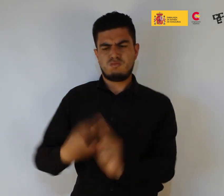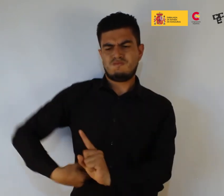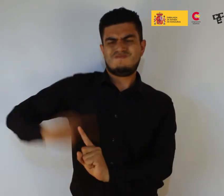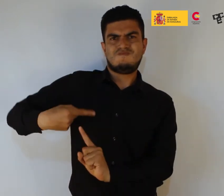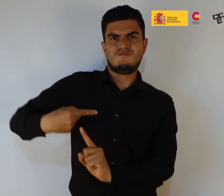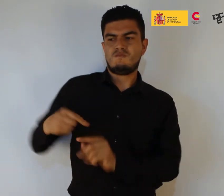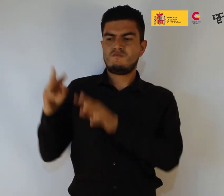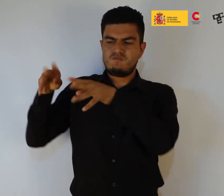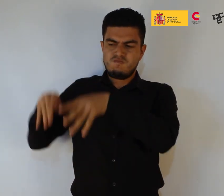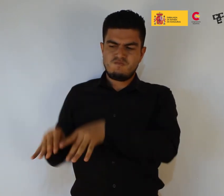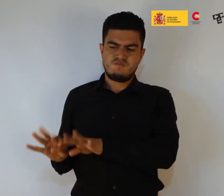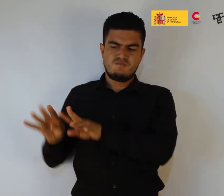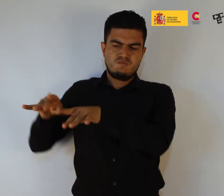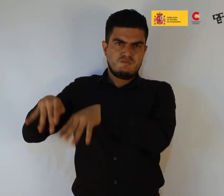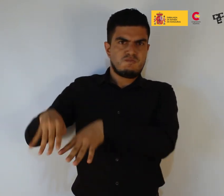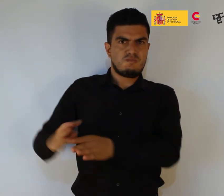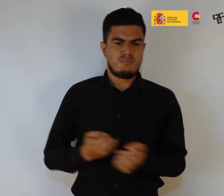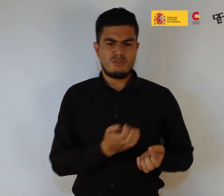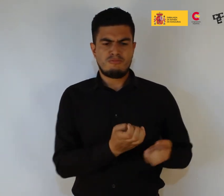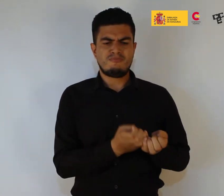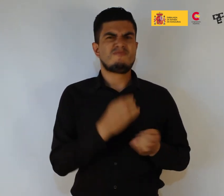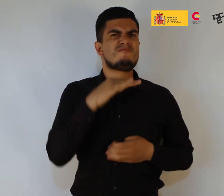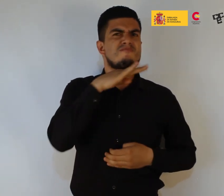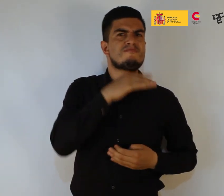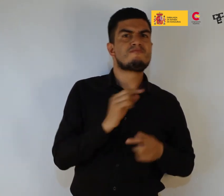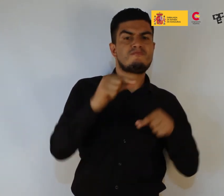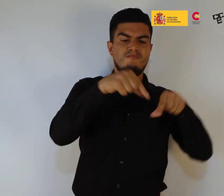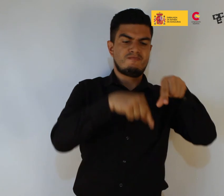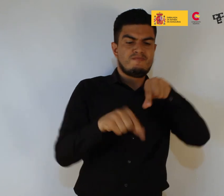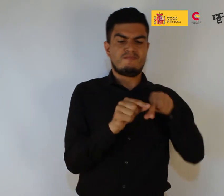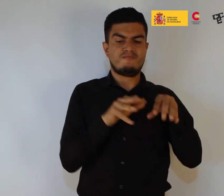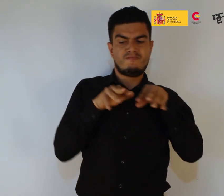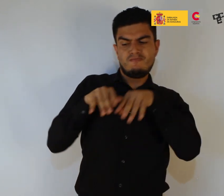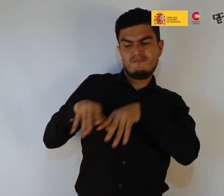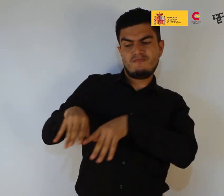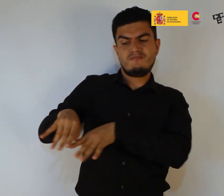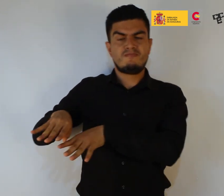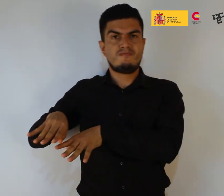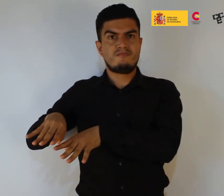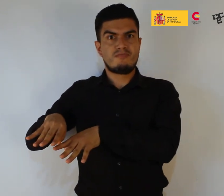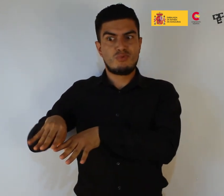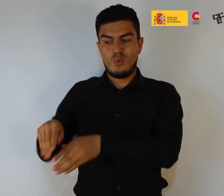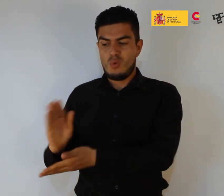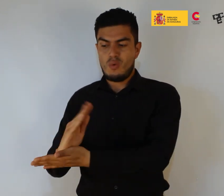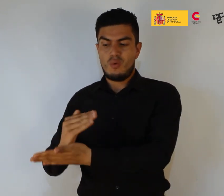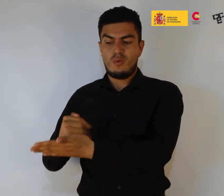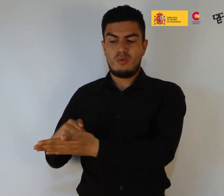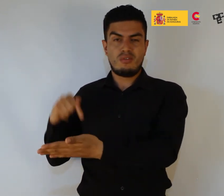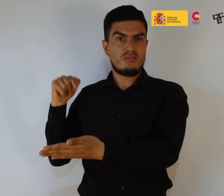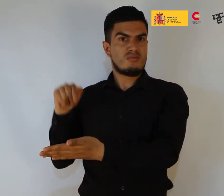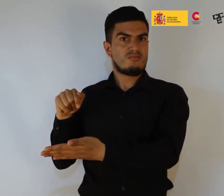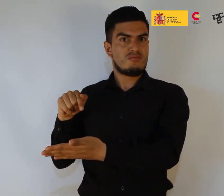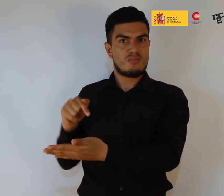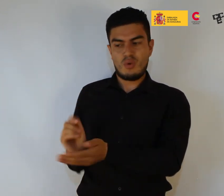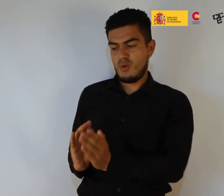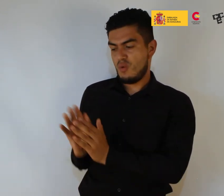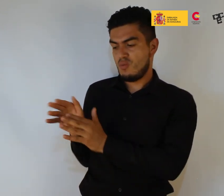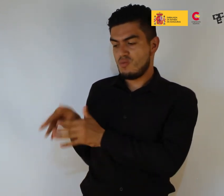muchos otros efectos negativos sobre el clima. Estos documentos, que permanecieron ocultos durante décadas, se utilizan ahora